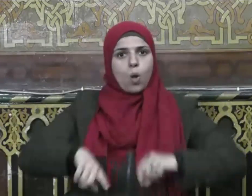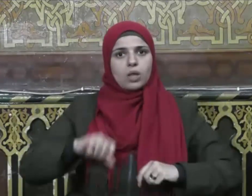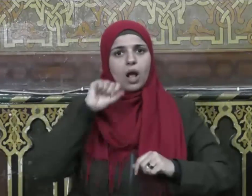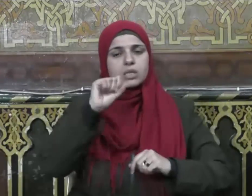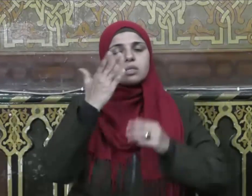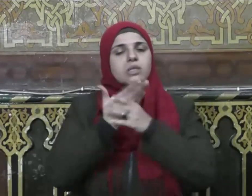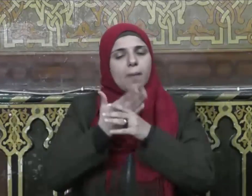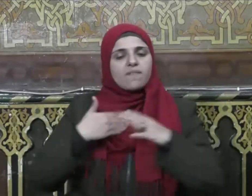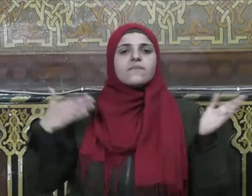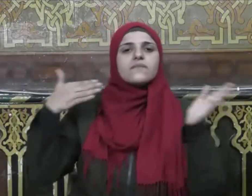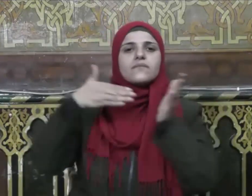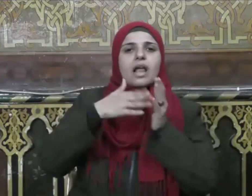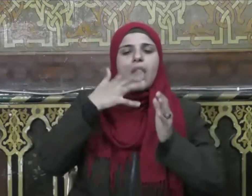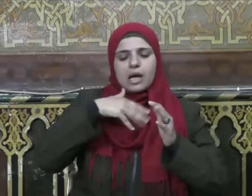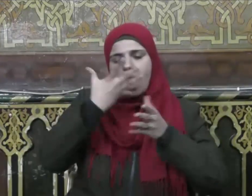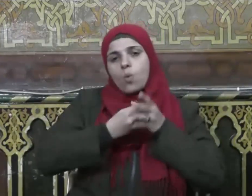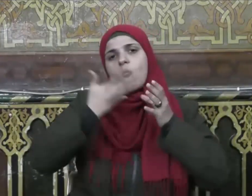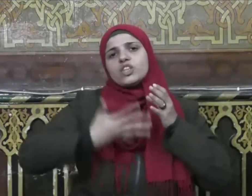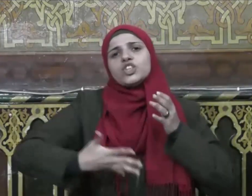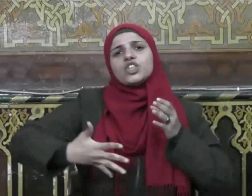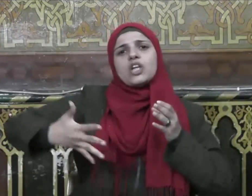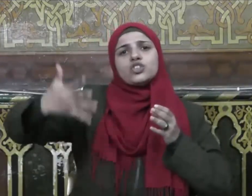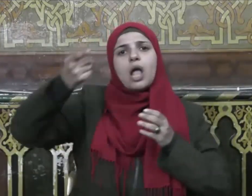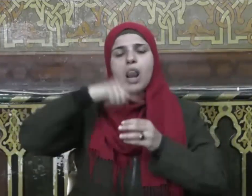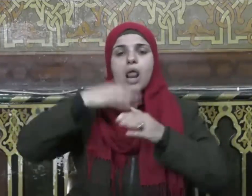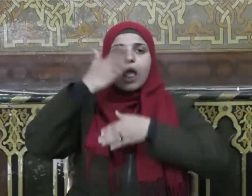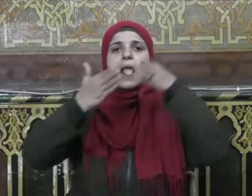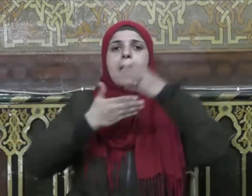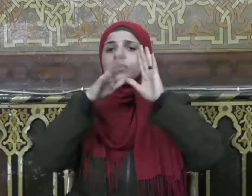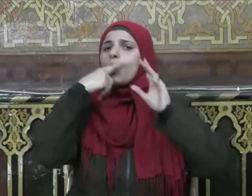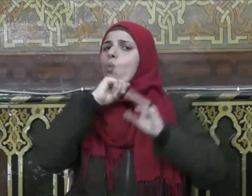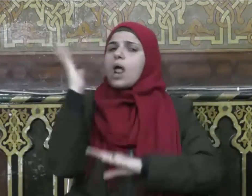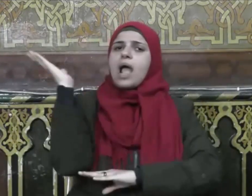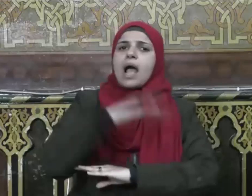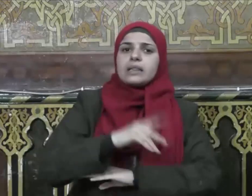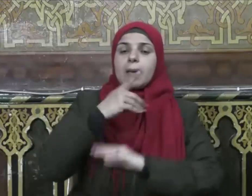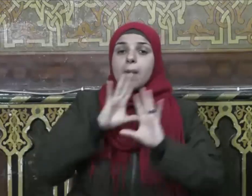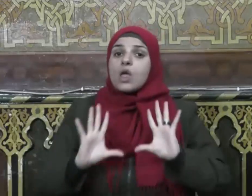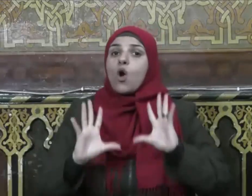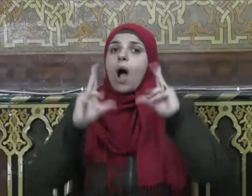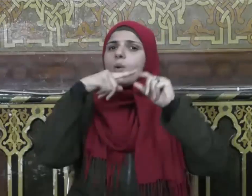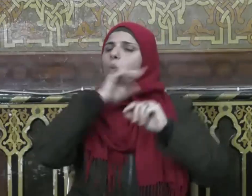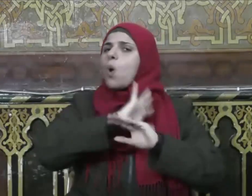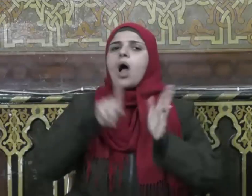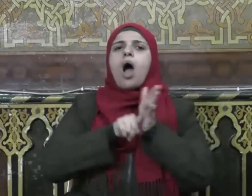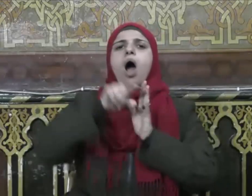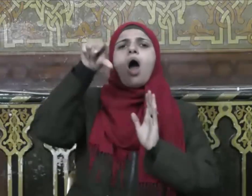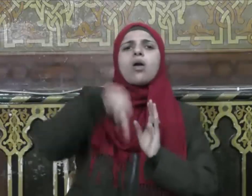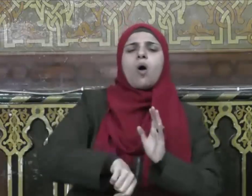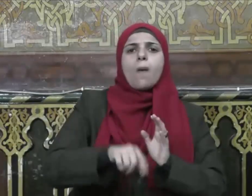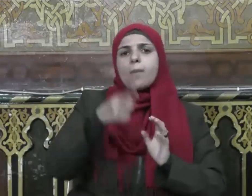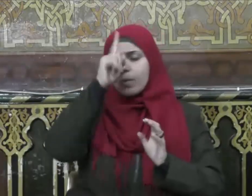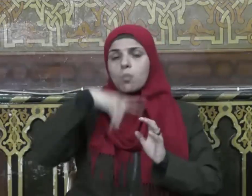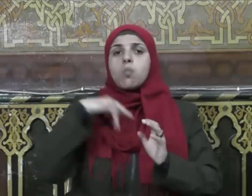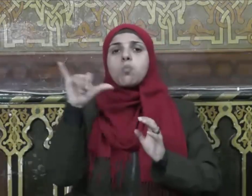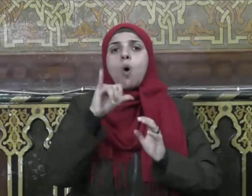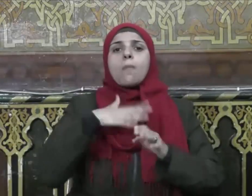يخرج لنا جيل يبني ولا يهدم يعمر ولا يخرب يقدم مصلحة الوطن